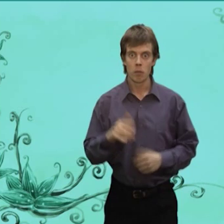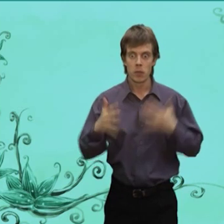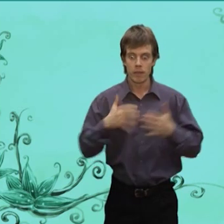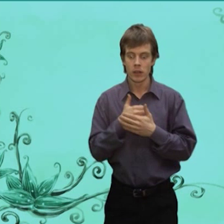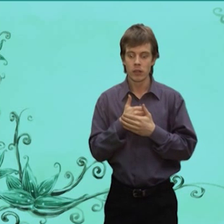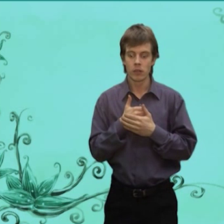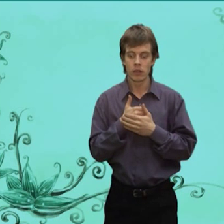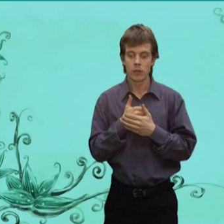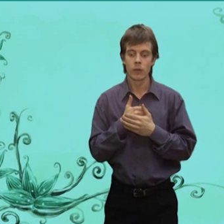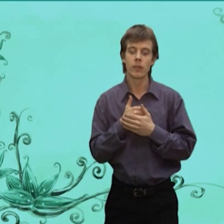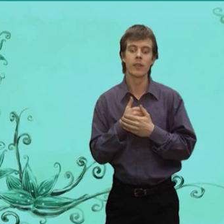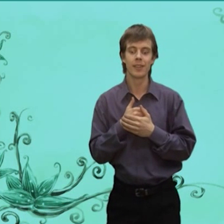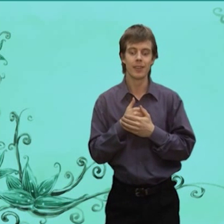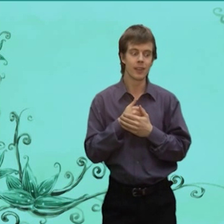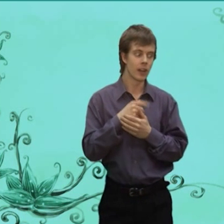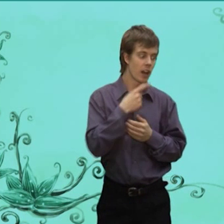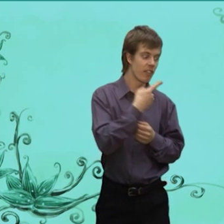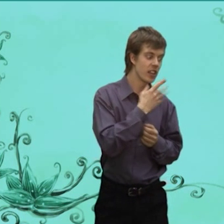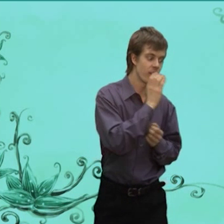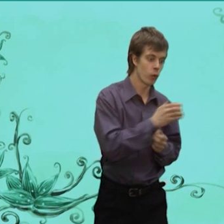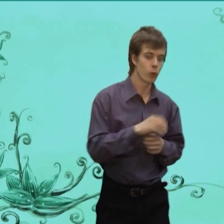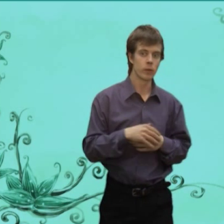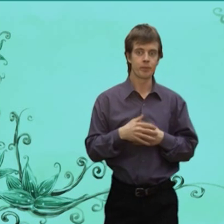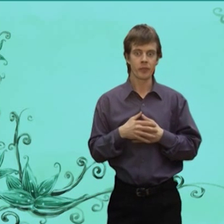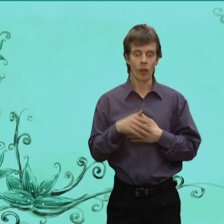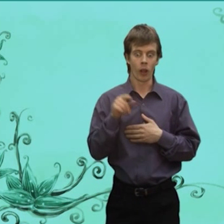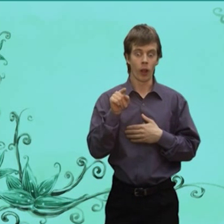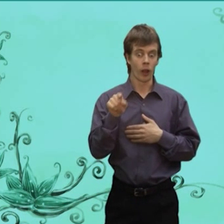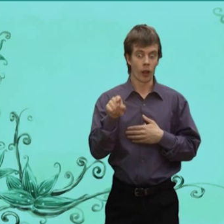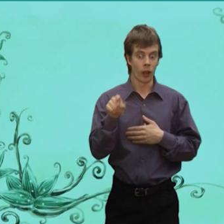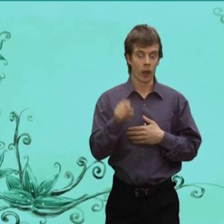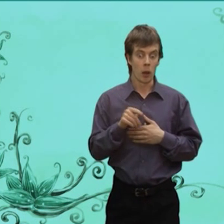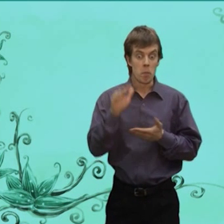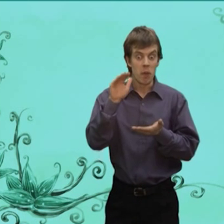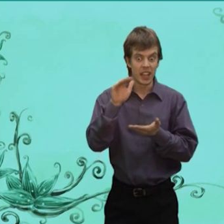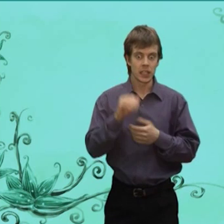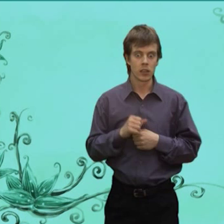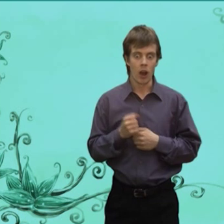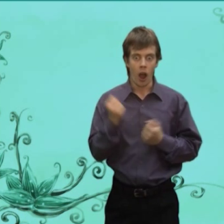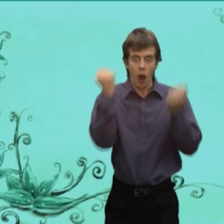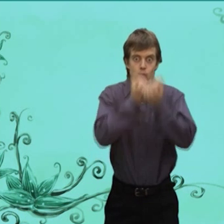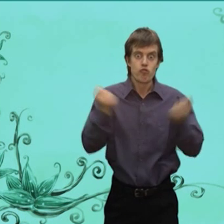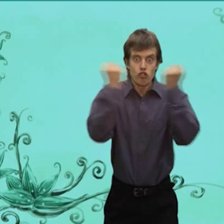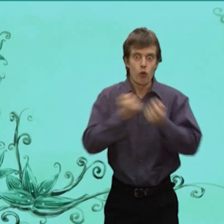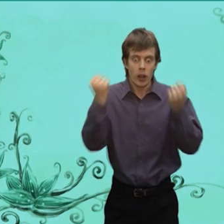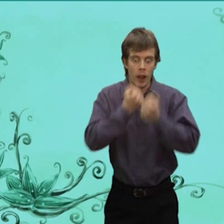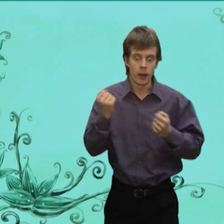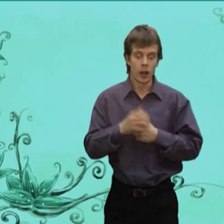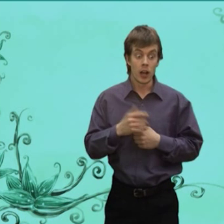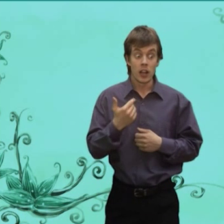Медведь Говорит Волку Невелик Да Прожорлив